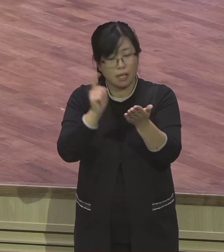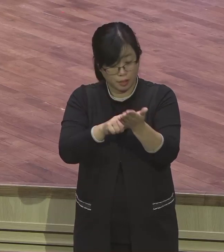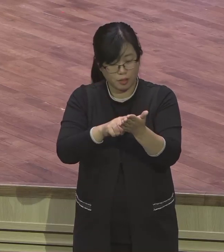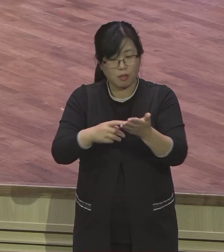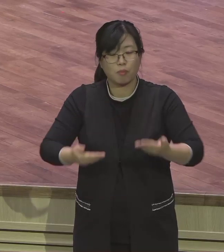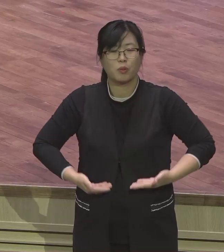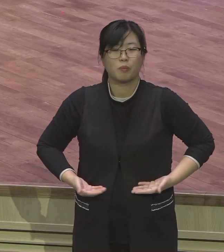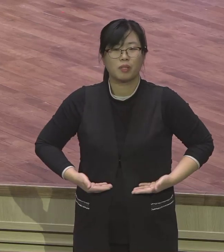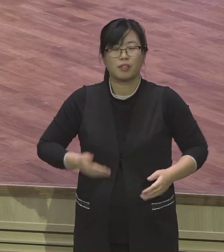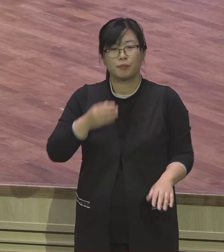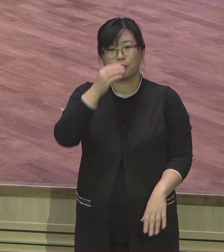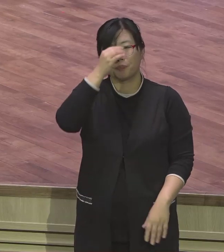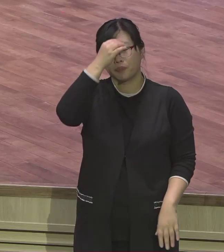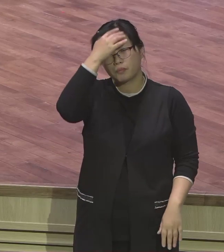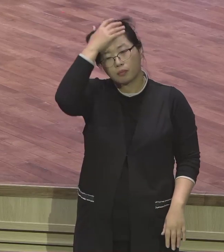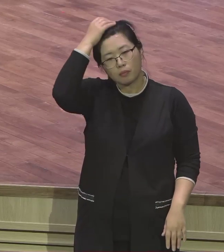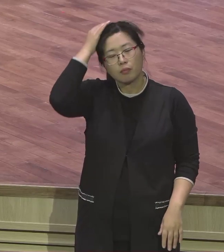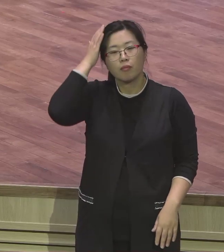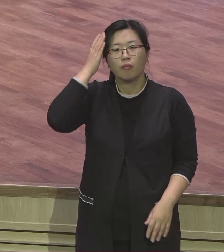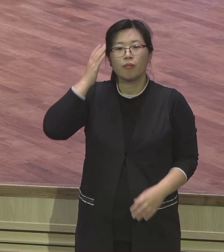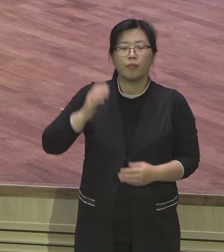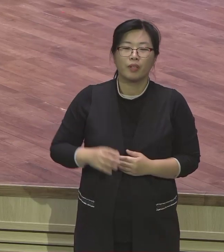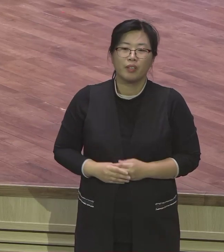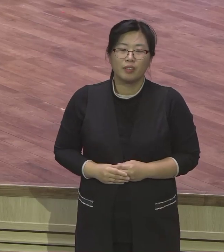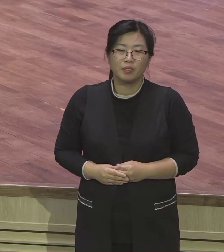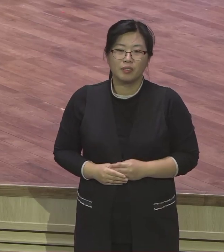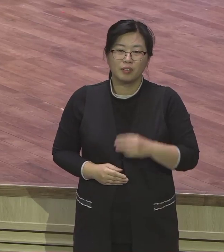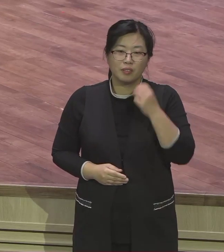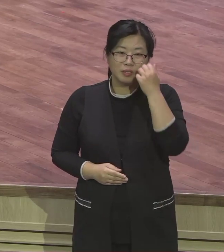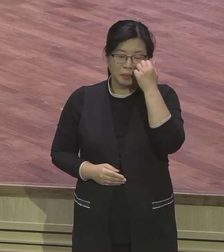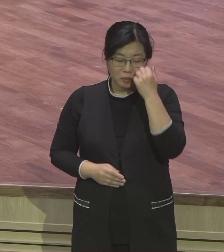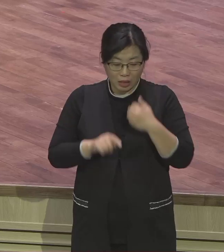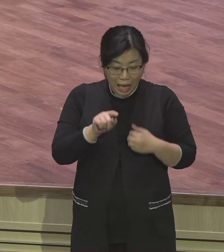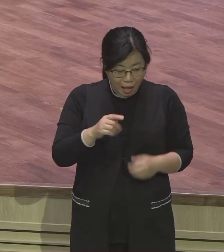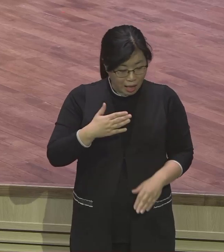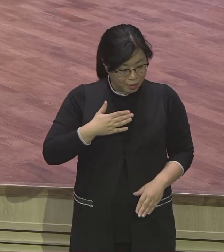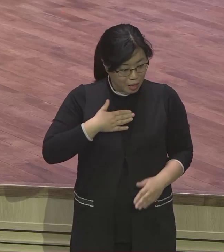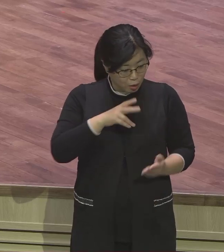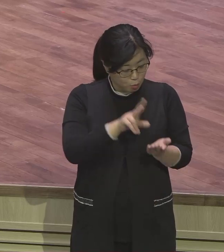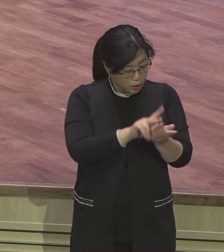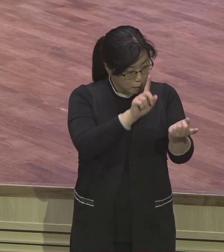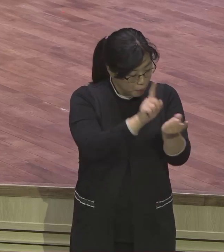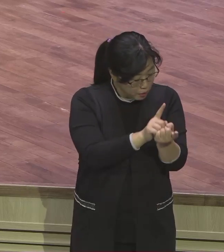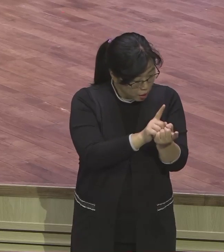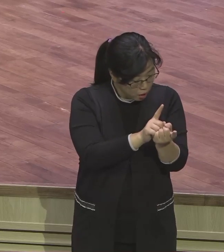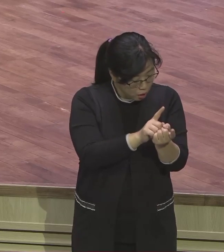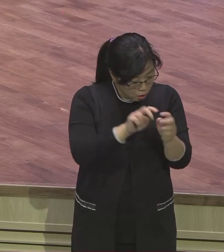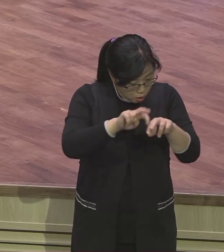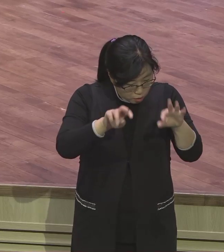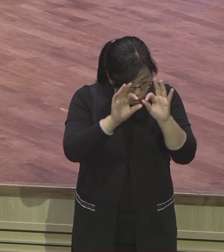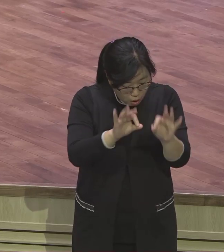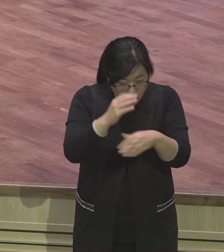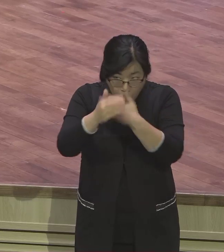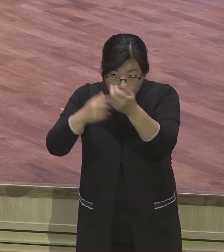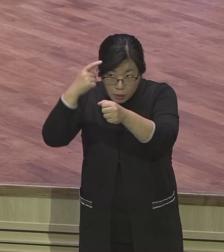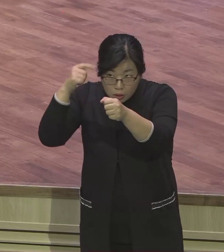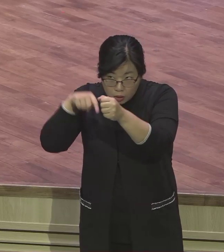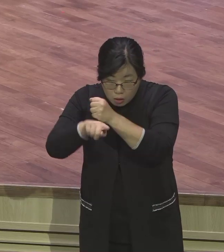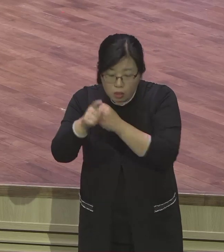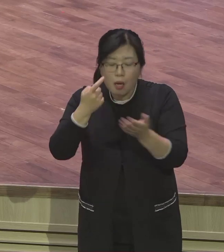이거를 뭐라 하느냐 신앙생활이라고 그래요 신앙생활 여러분 늘 문제사건이 없는 개인이 없고